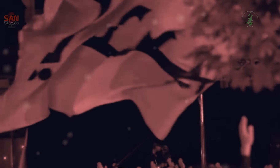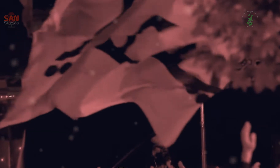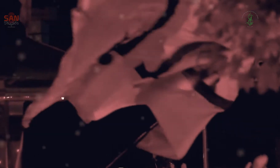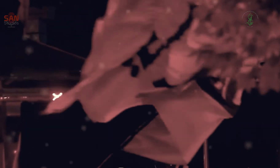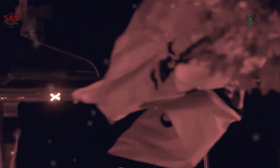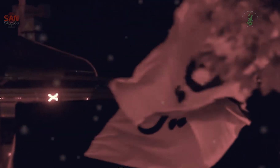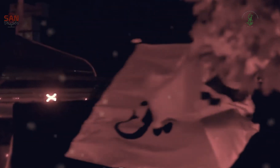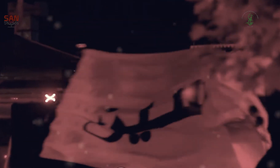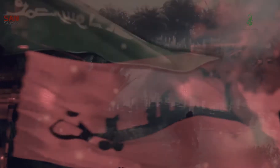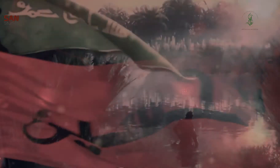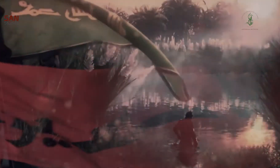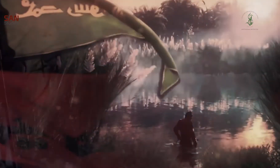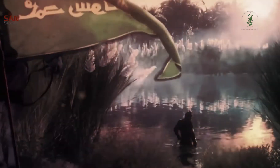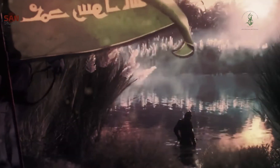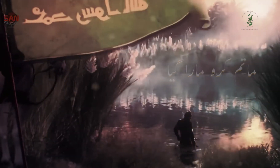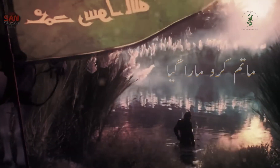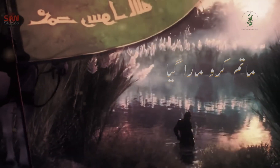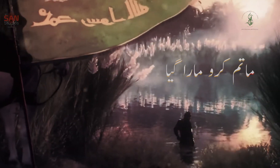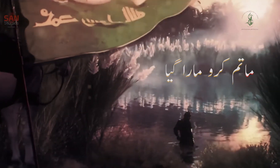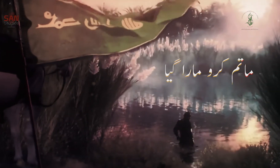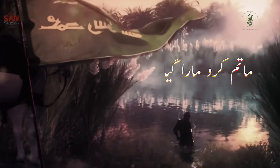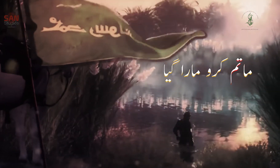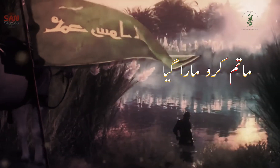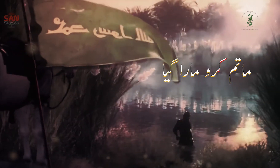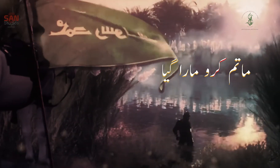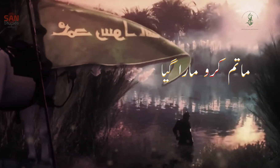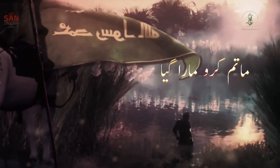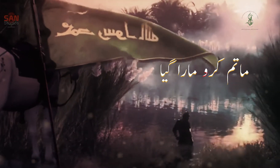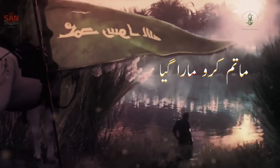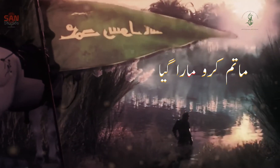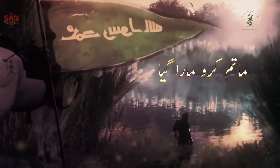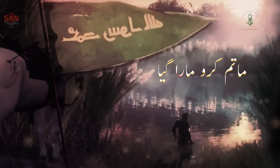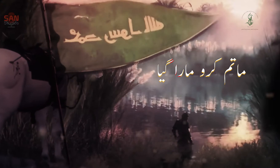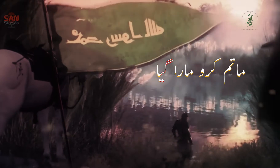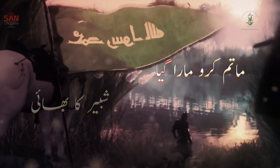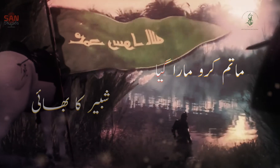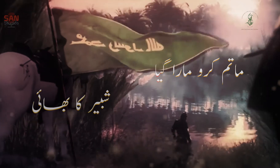سنائی اب ماتم کرو مارا گیا